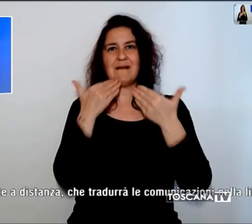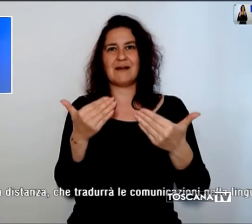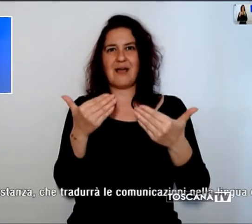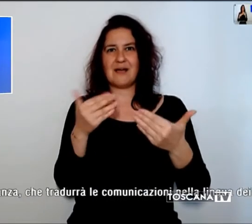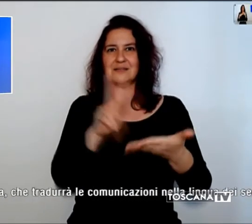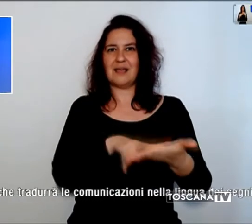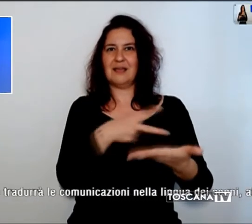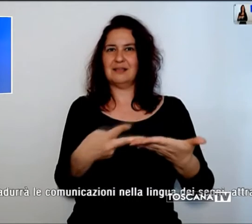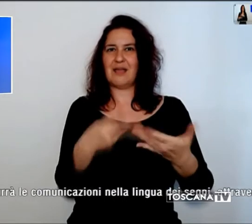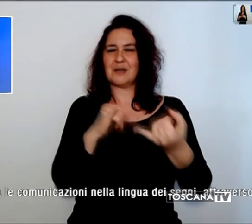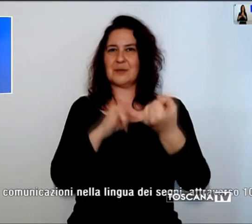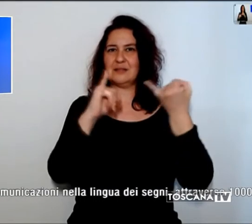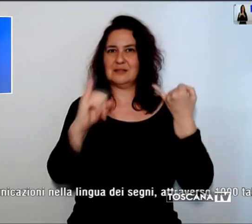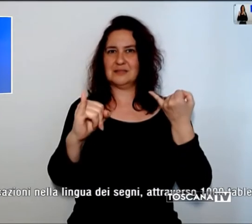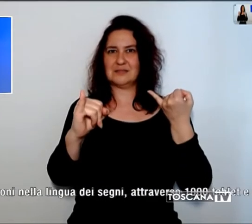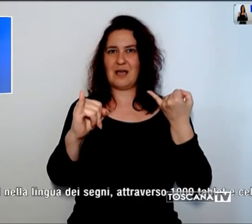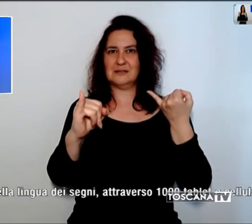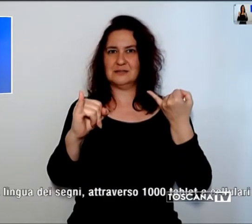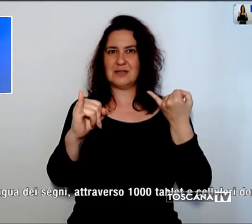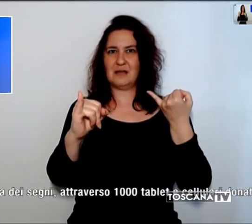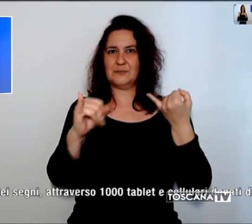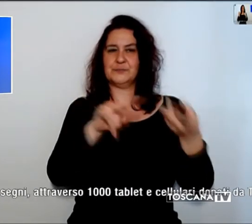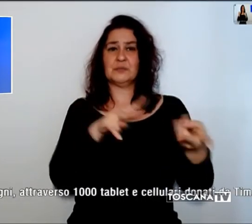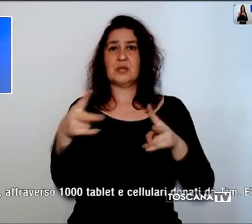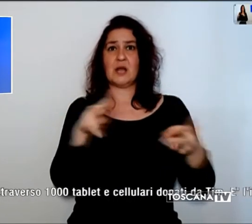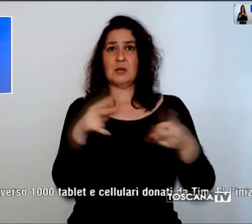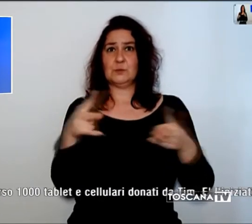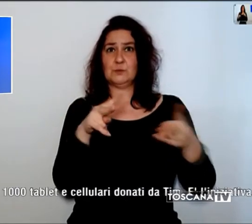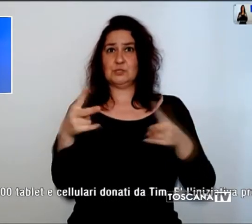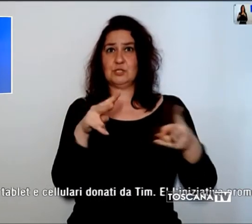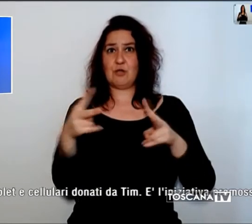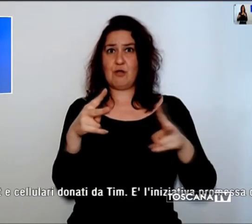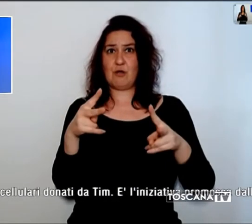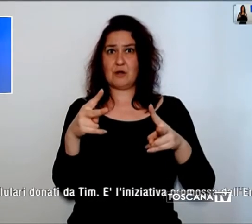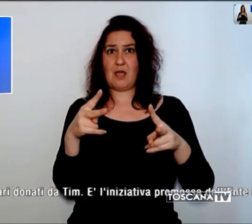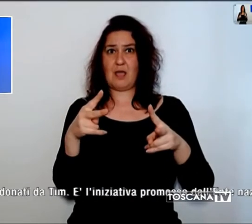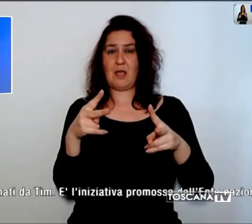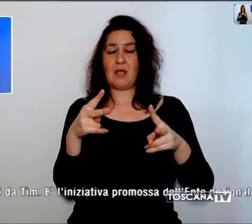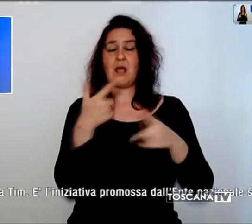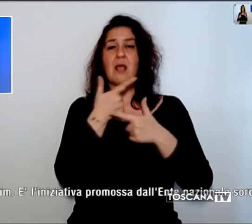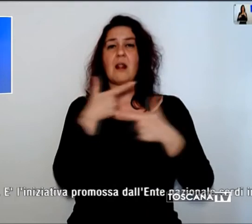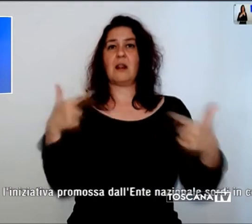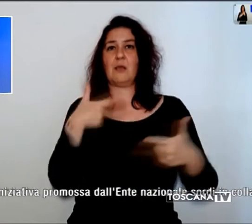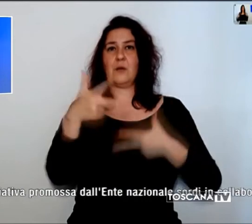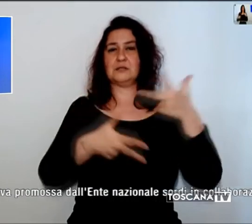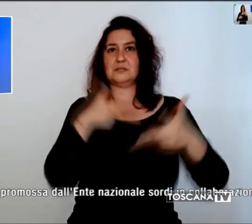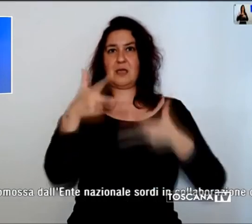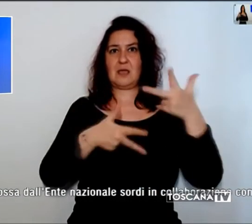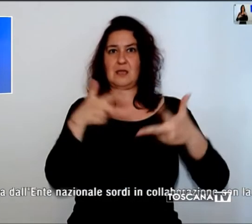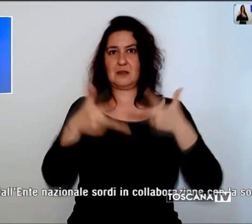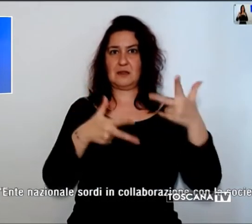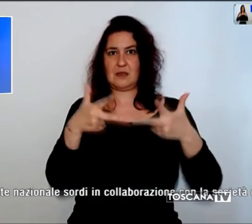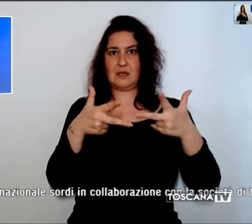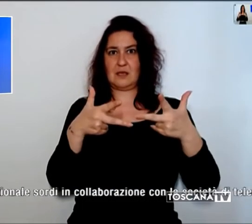a distanza che tradurrà le comunicazioni nella lingua dei segni attraverso mille